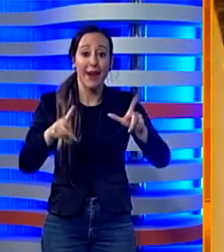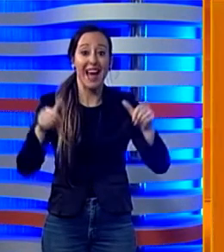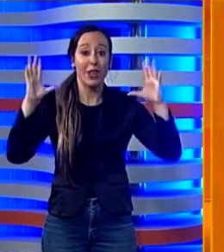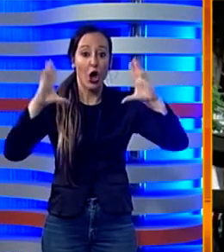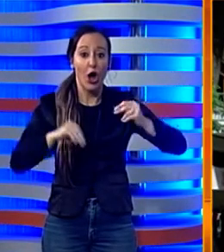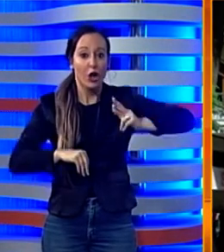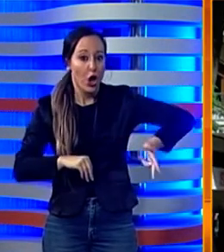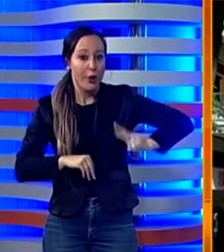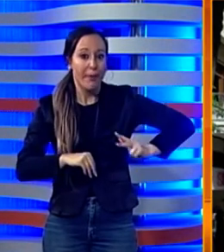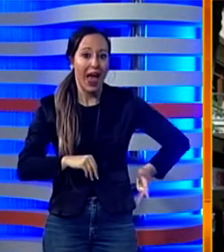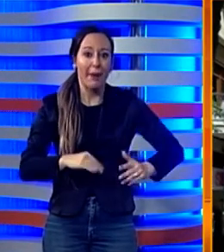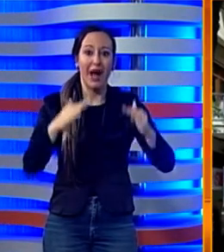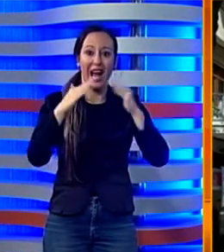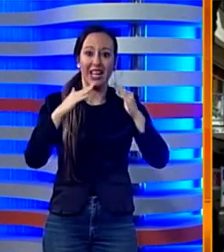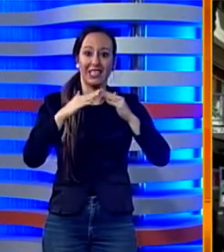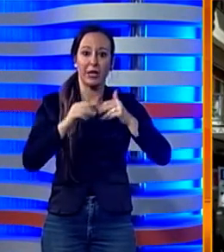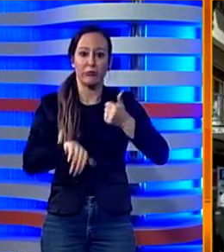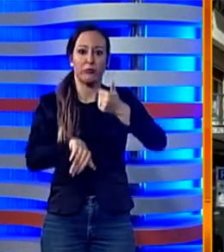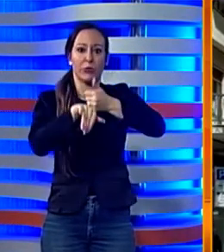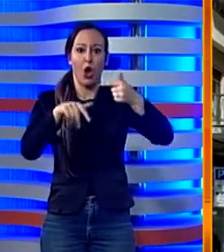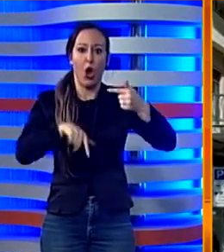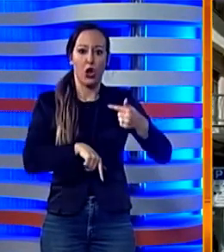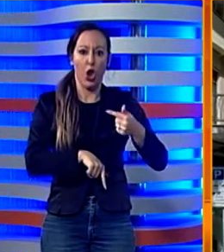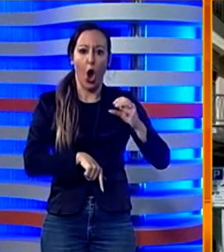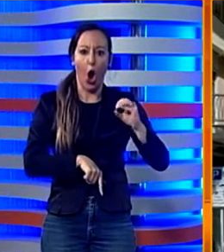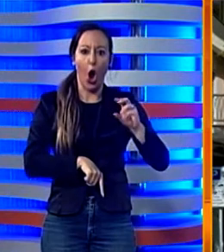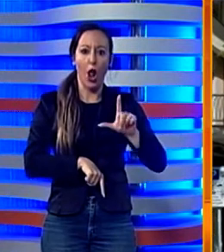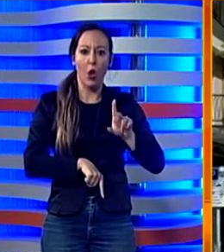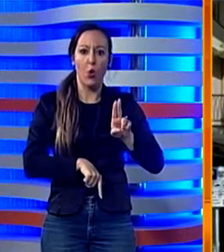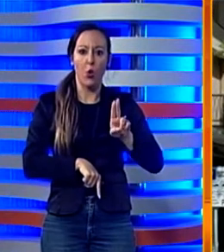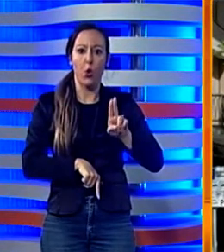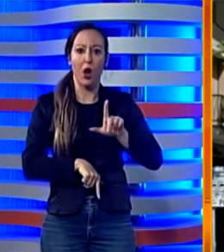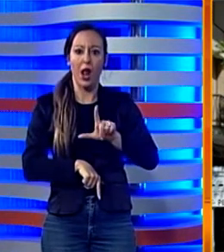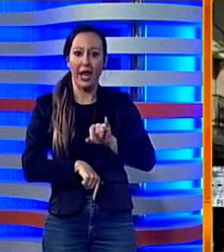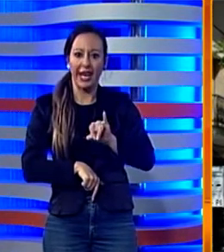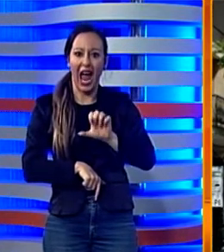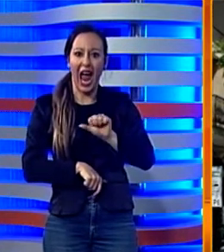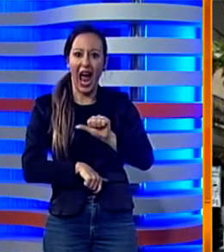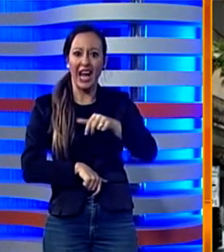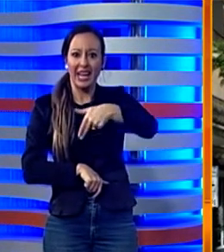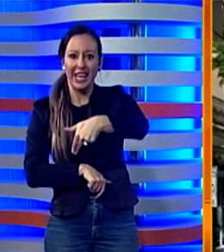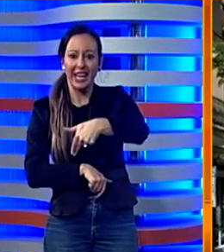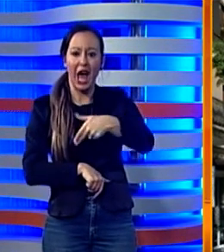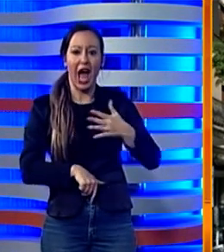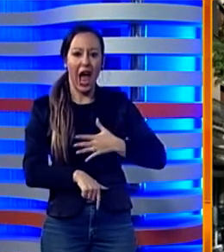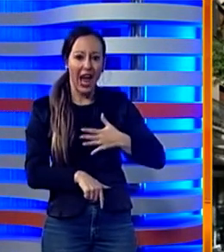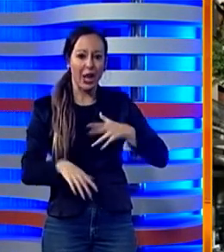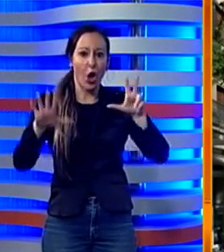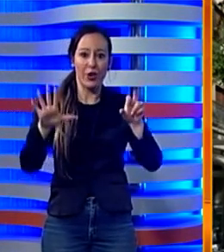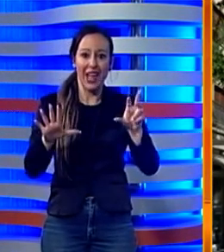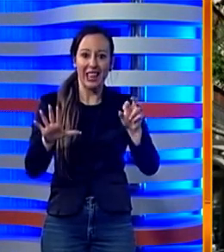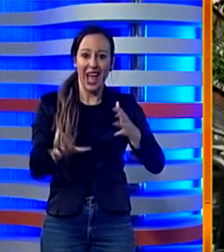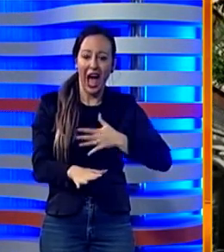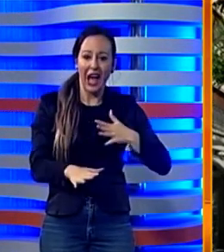Rapina nella notte a Palermo in casa dell'imprenditore Toluyan, 80 anni, commerciante